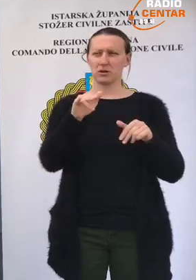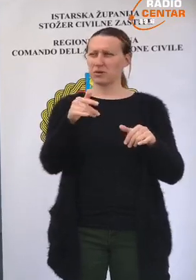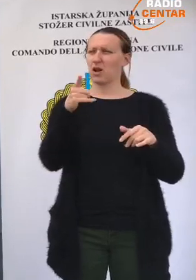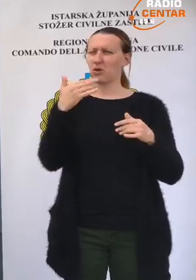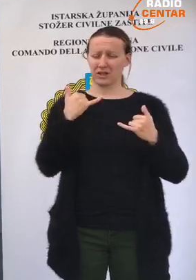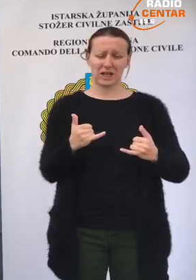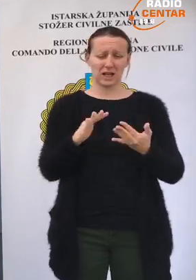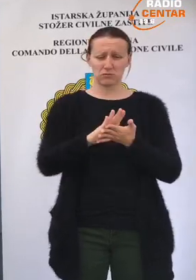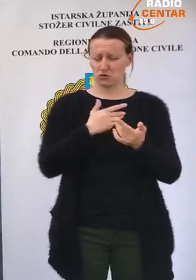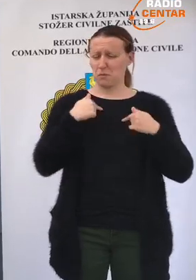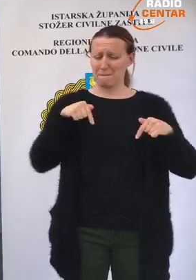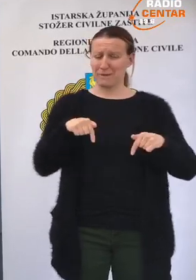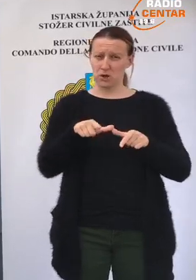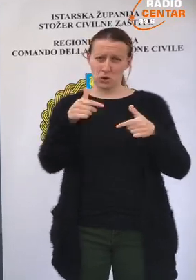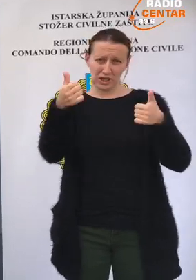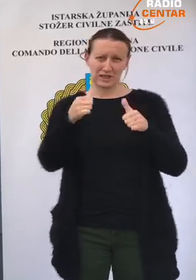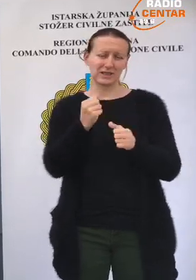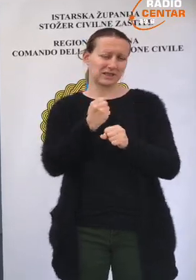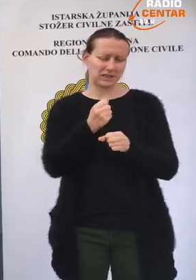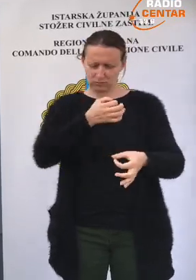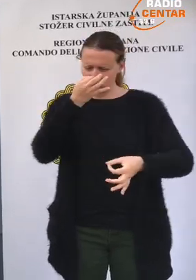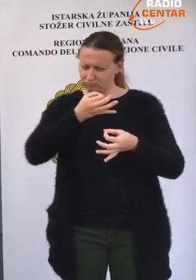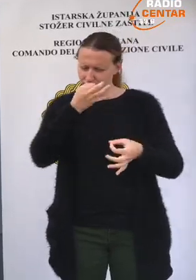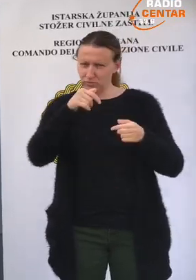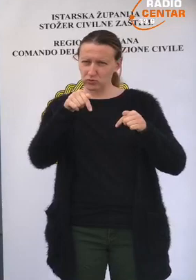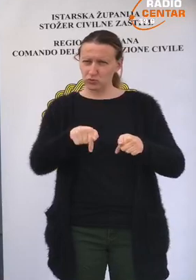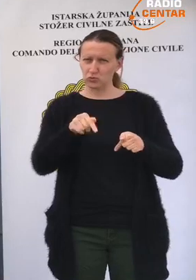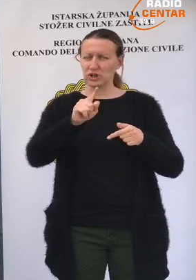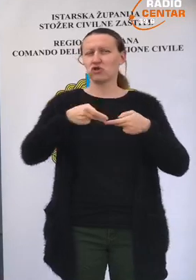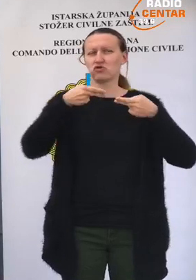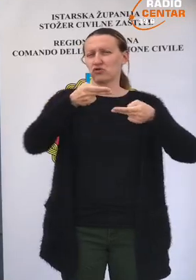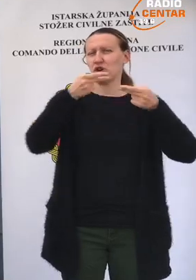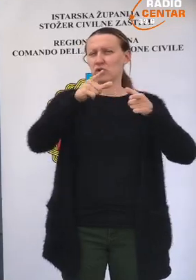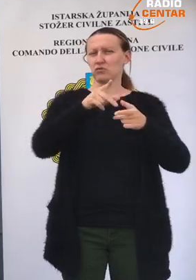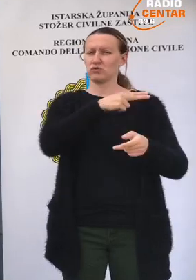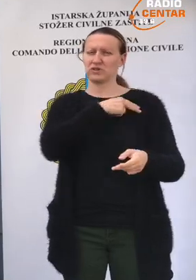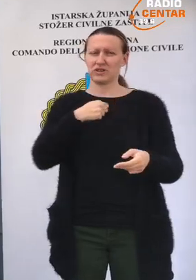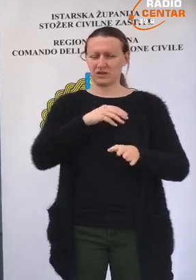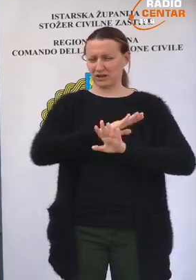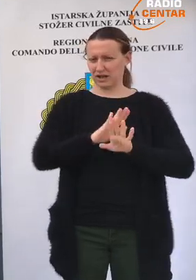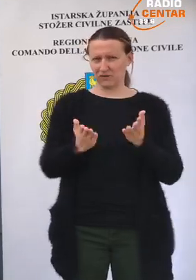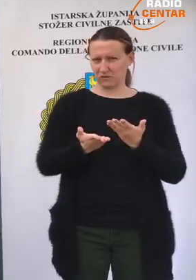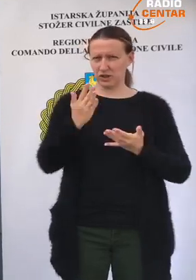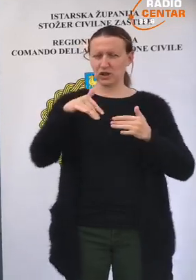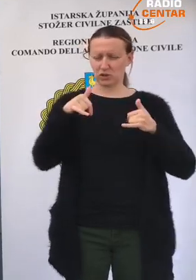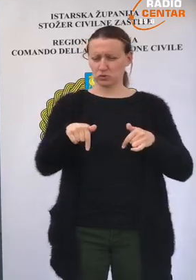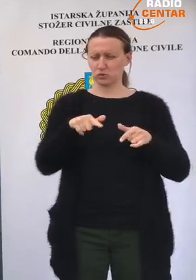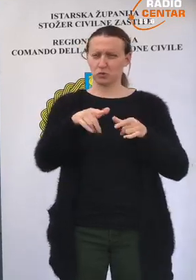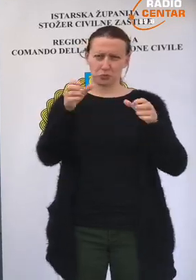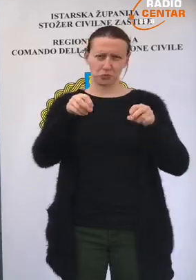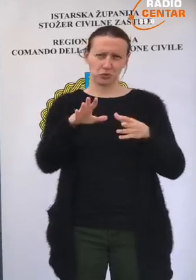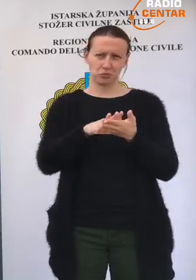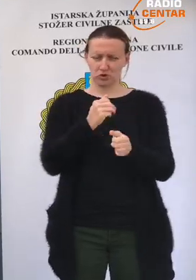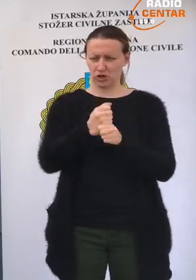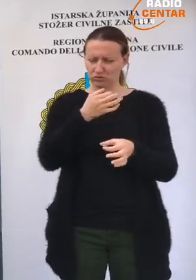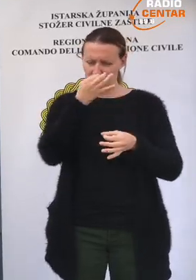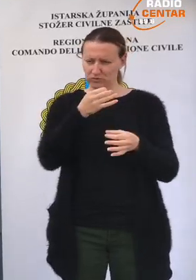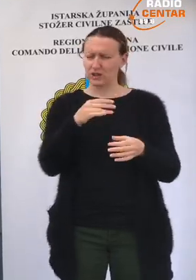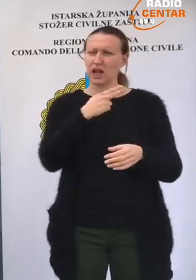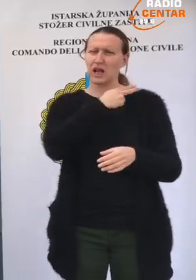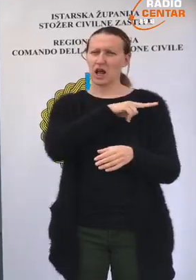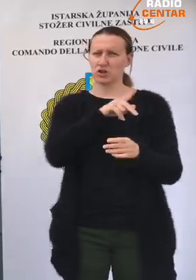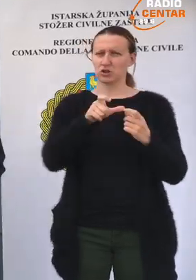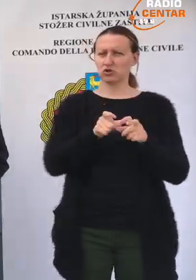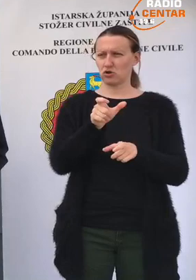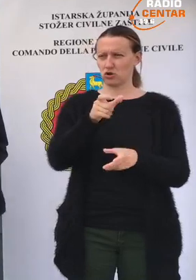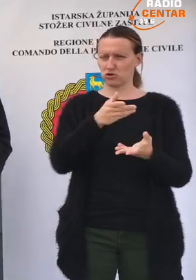imali, znači od danas počinje analitika, odnosno ispitivanje uzoraka u Zavodu za javno zdravstvo ovdje kod nas u Pule. Evo, dao bih riječ